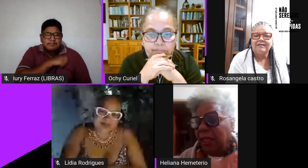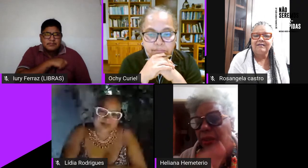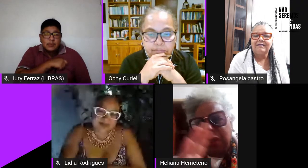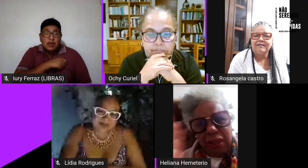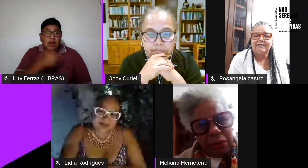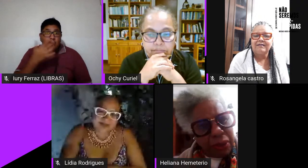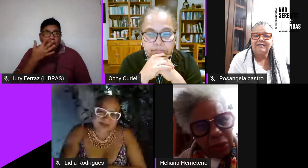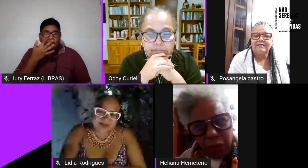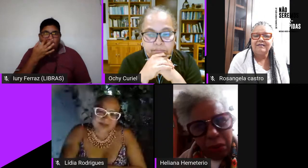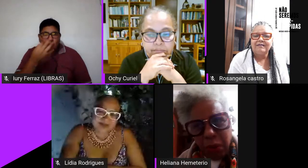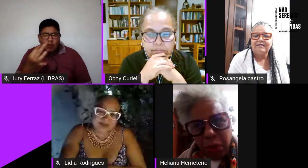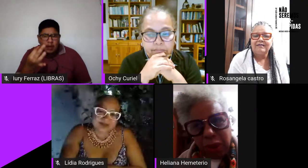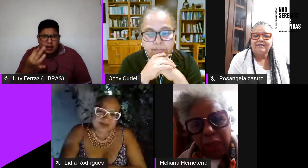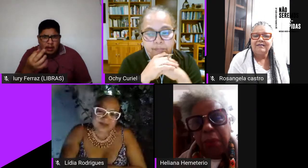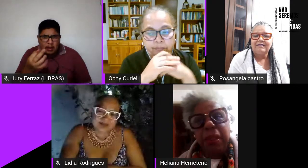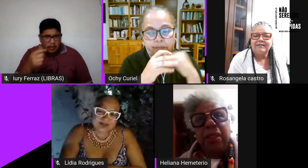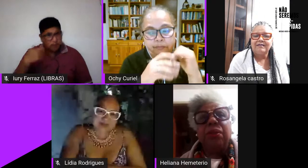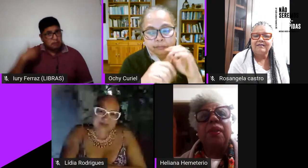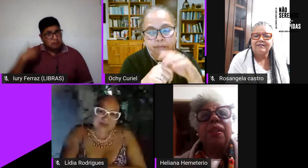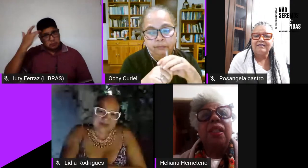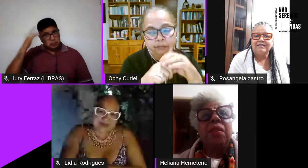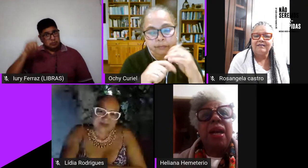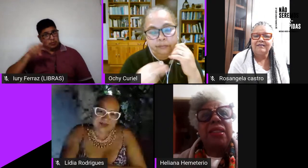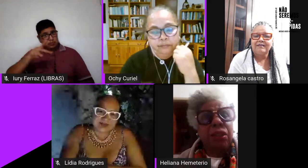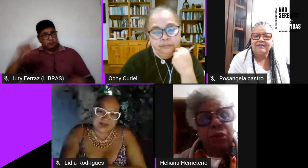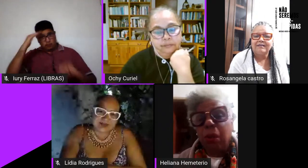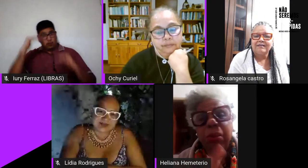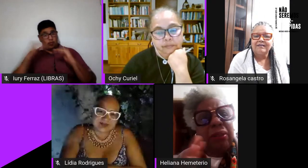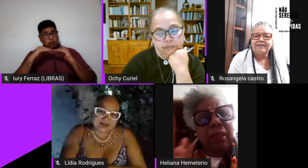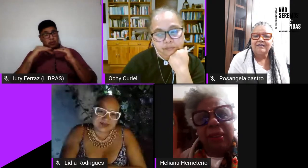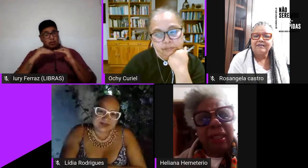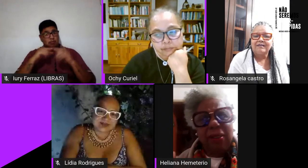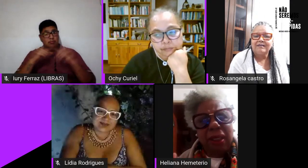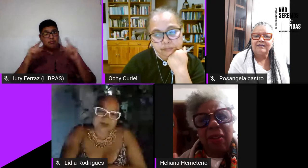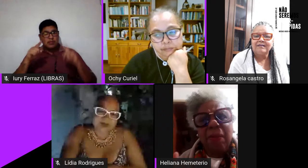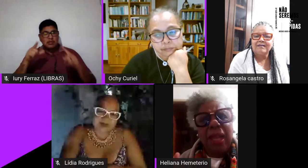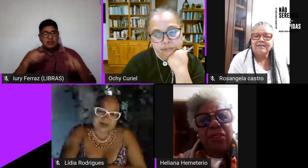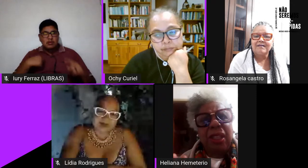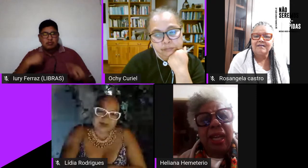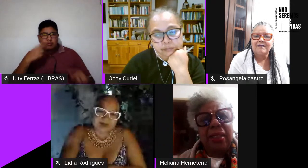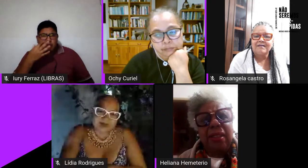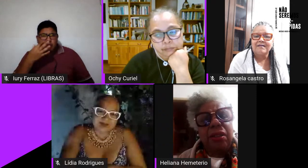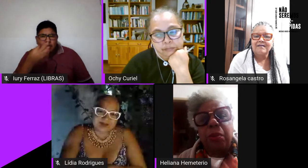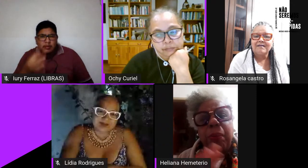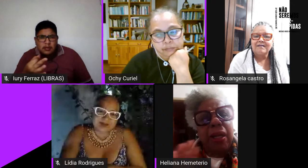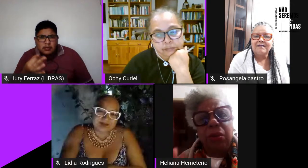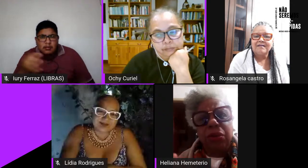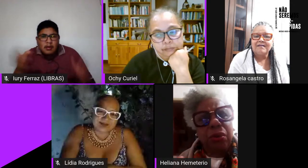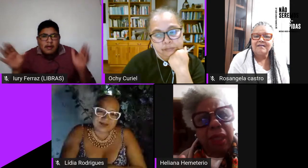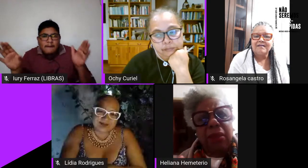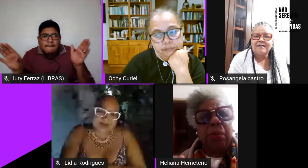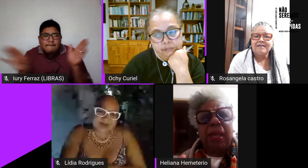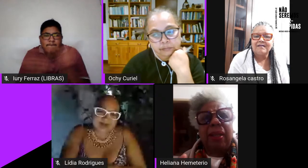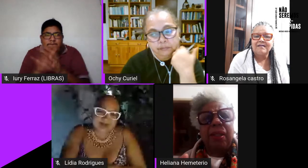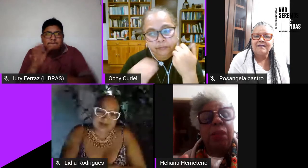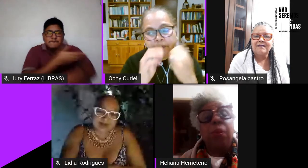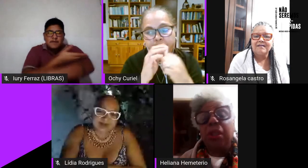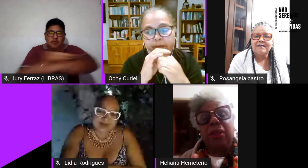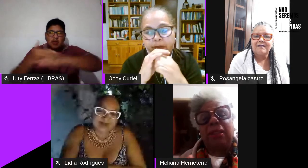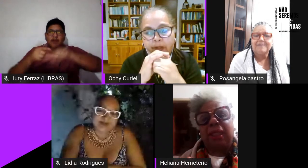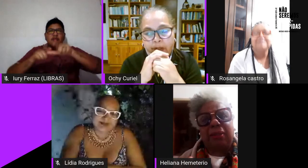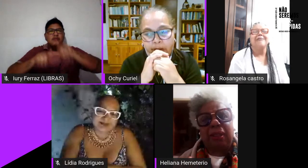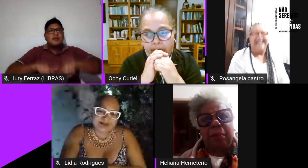que ter aí não sei se vocês vão concordar comigo mas eu estou muito atenta a chegar nesses brancos no candomblé